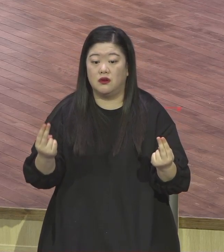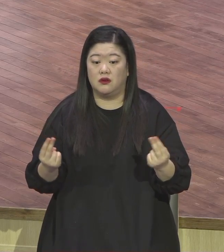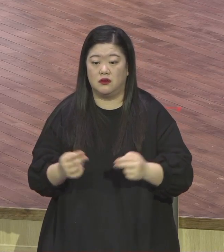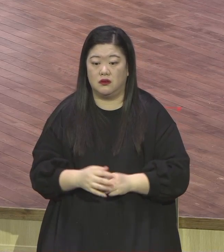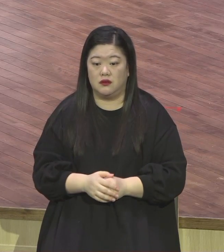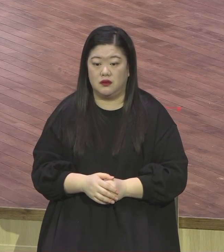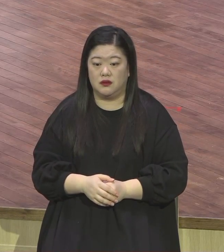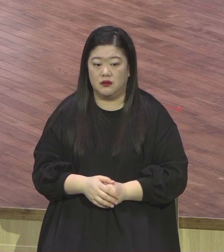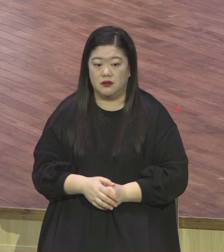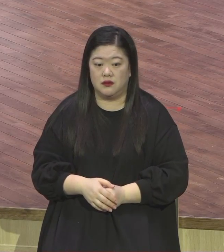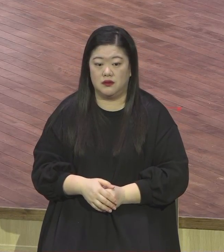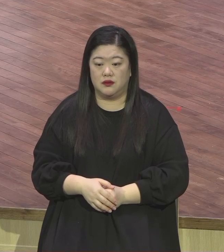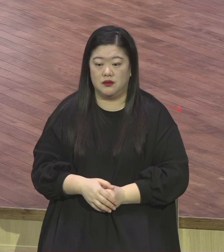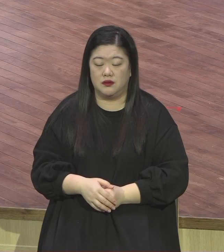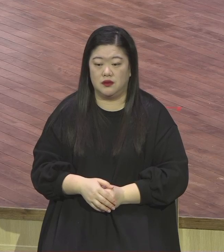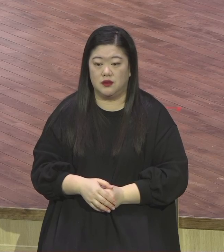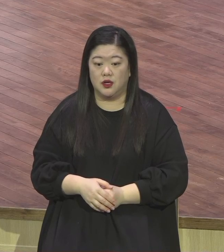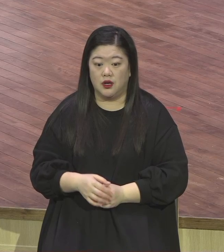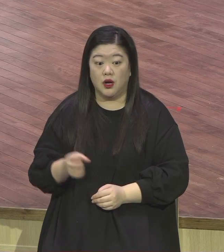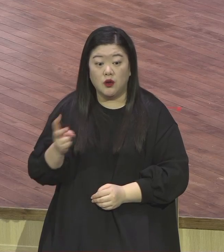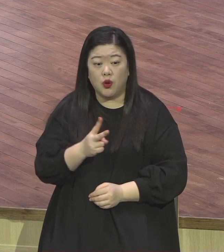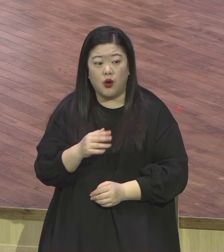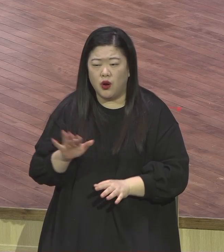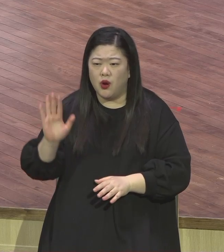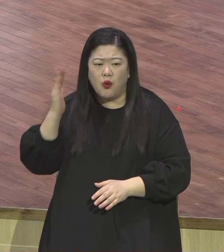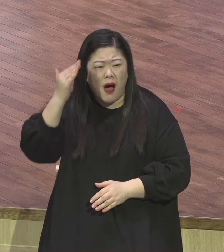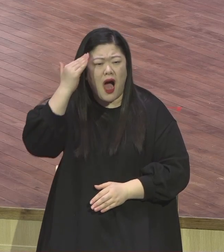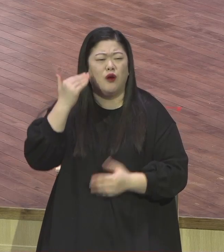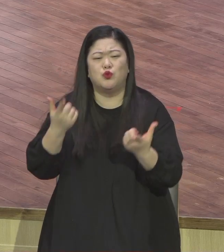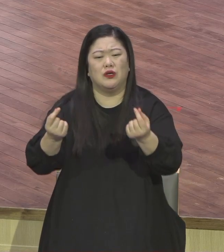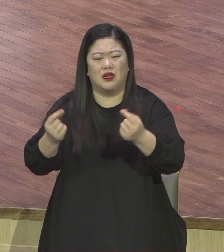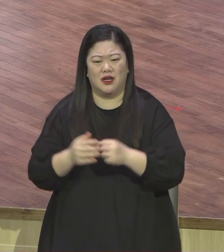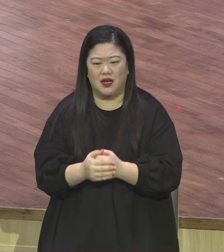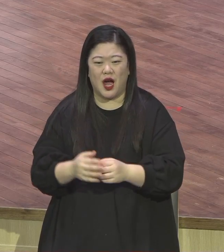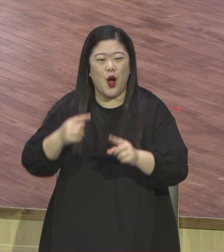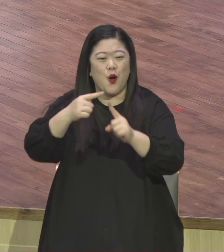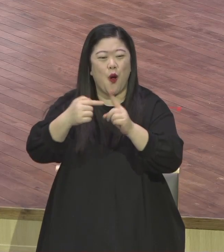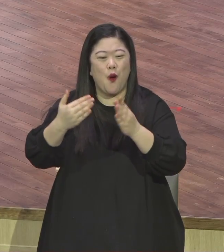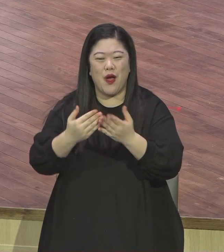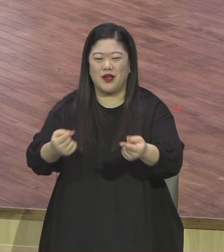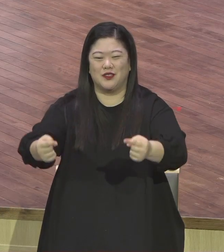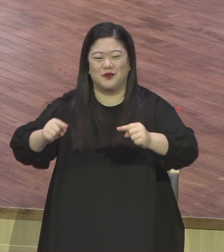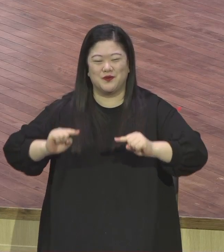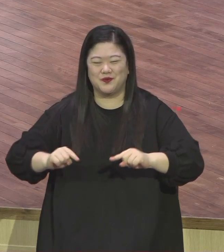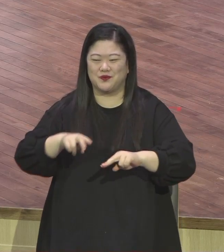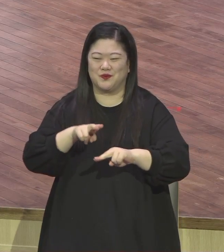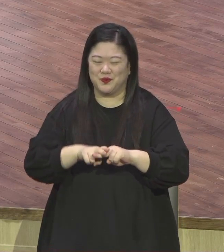관심이 없고 누가 듣다 저 듣다더라 이런 거 저런 거 거기에 관심이 더 많아 비본질